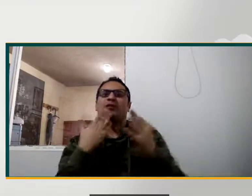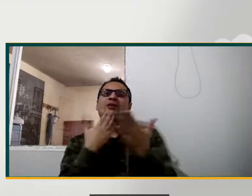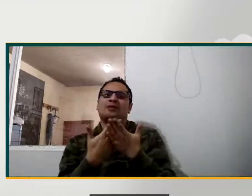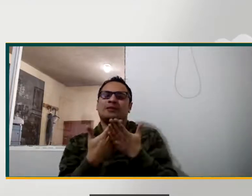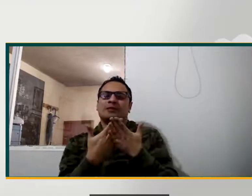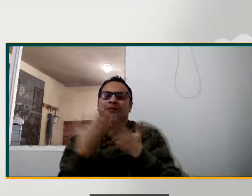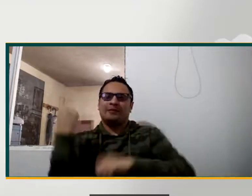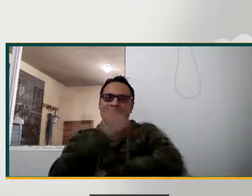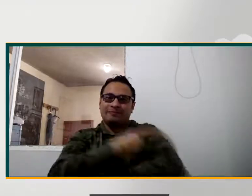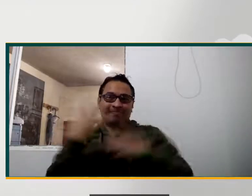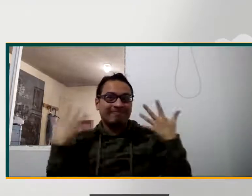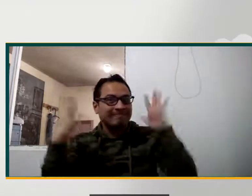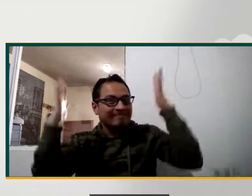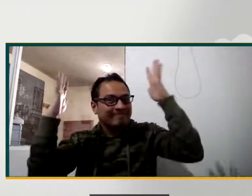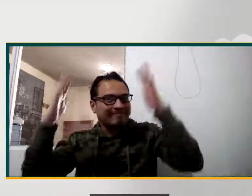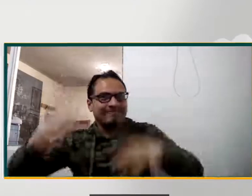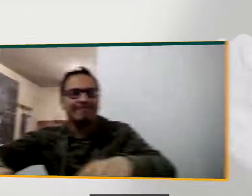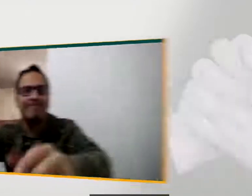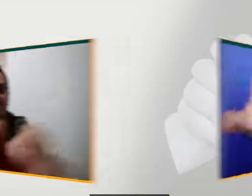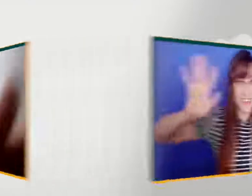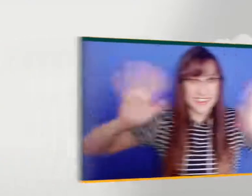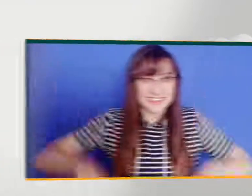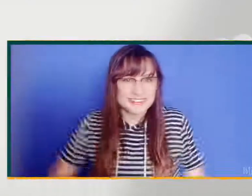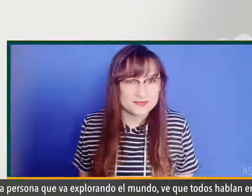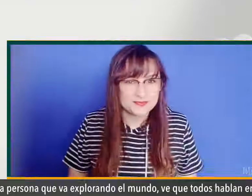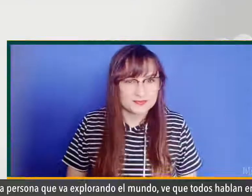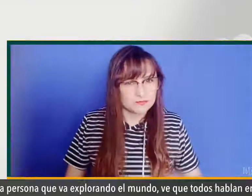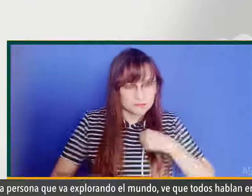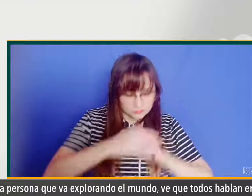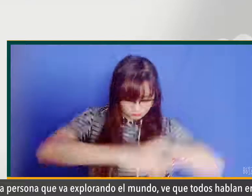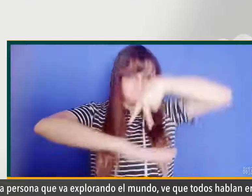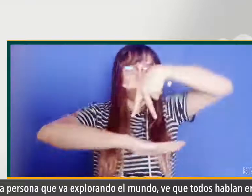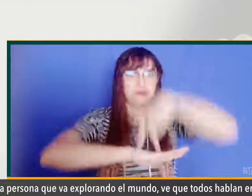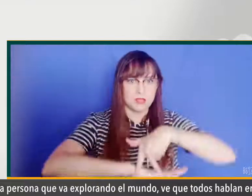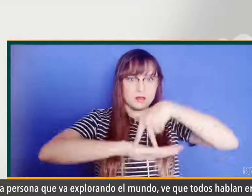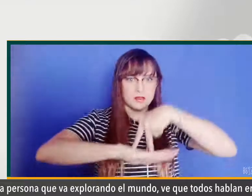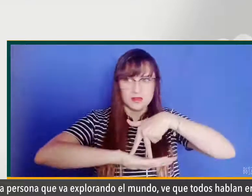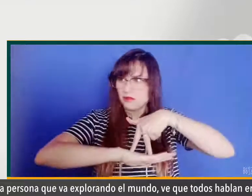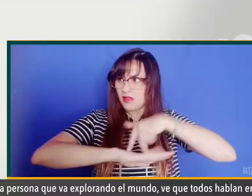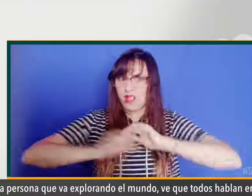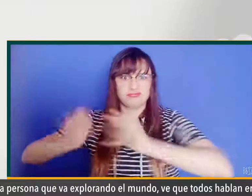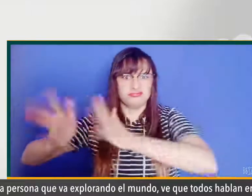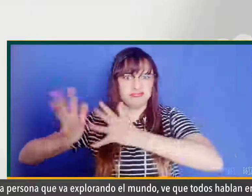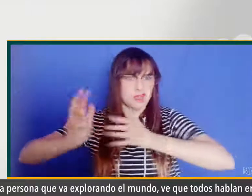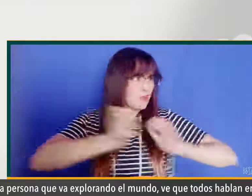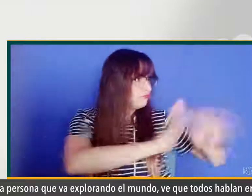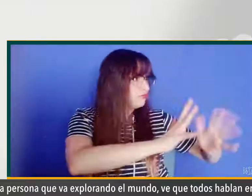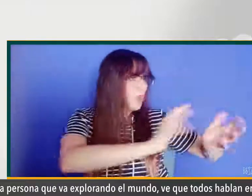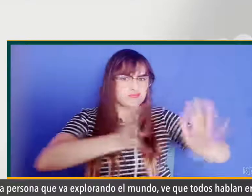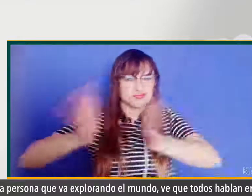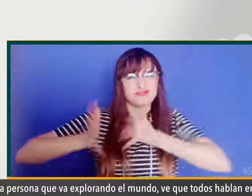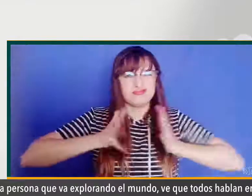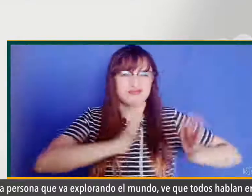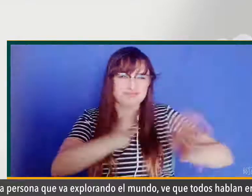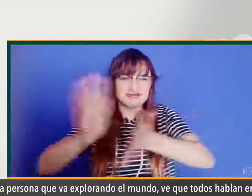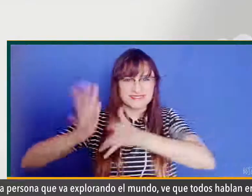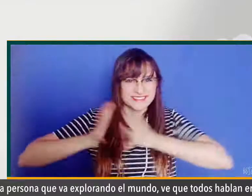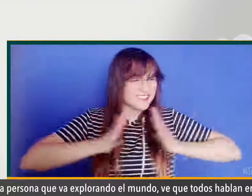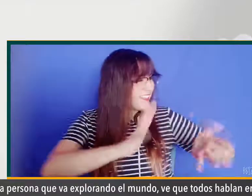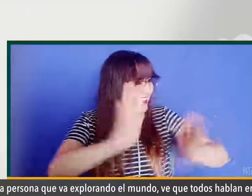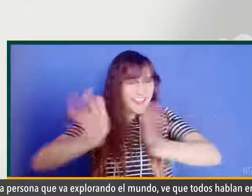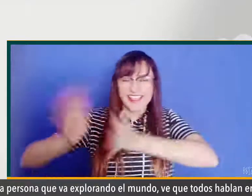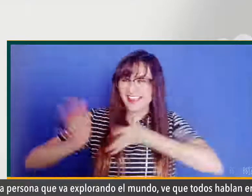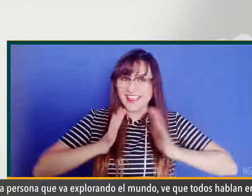Gracias y feliz día. Hola, una persona que va explorando el mundo ve que